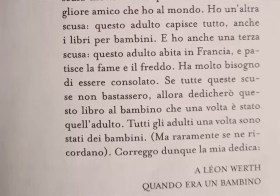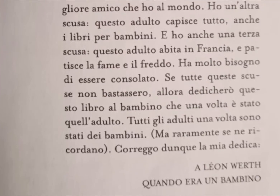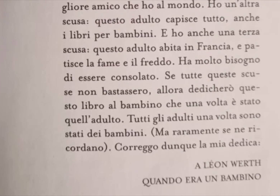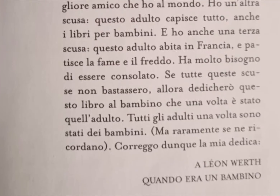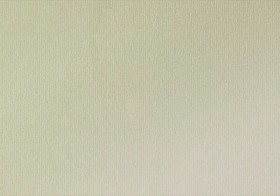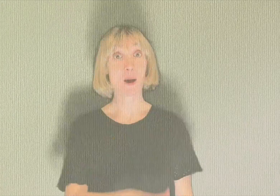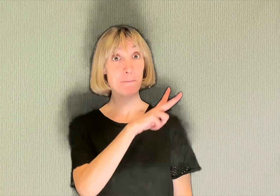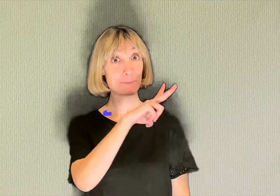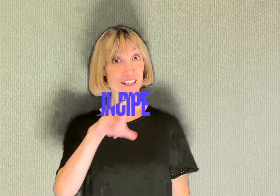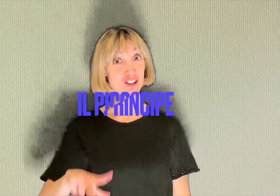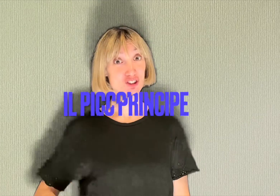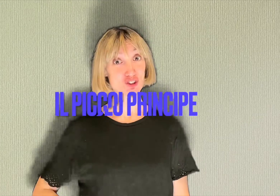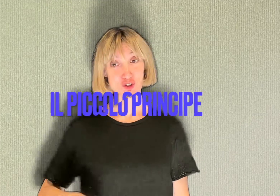Il piccolo principe